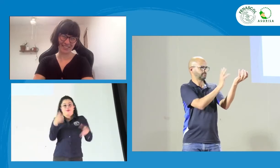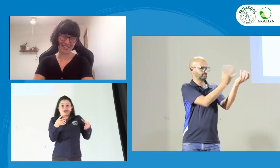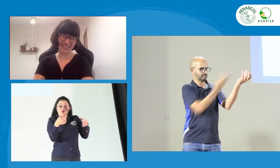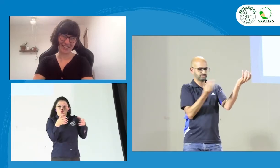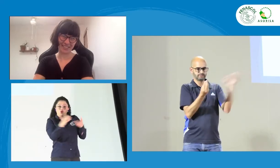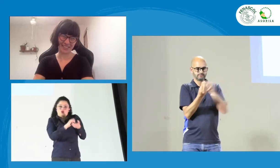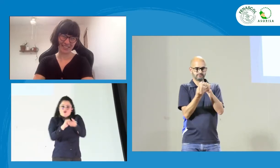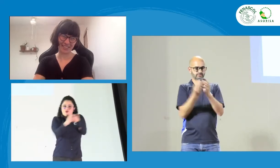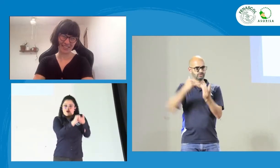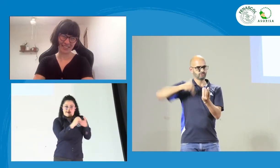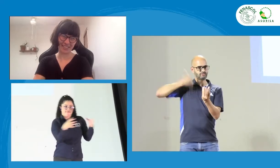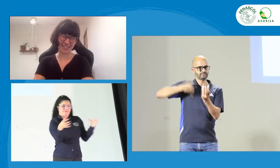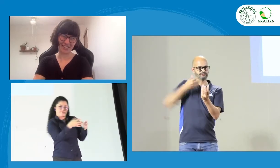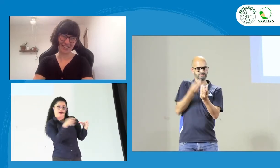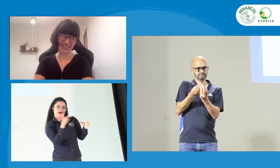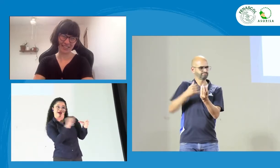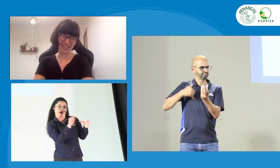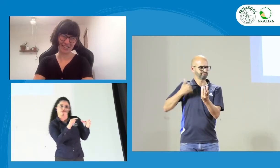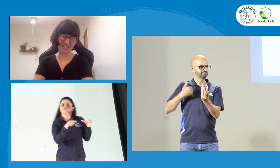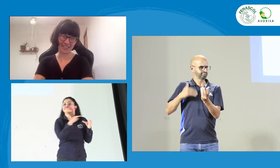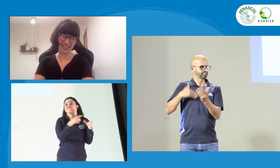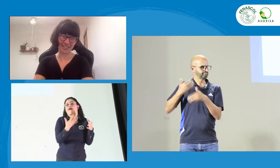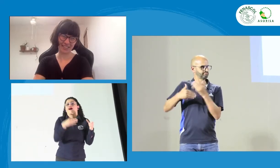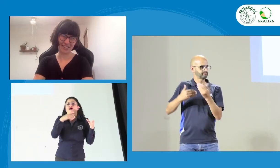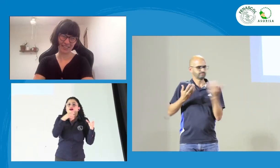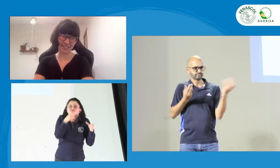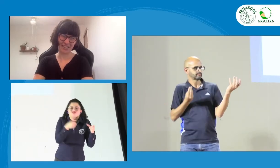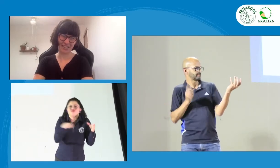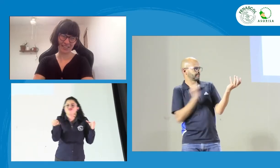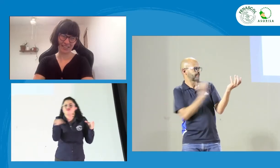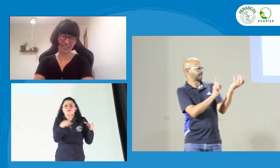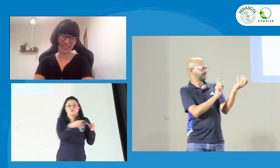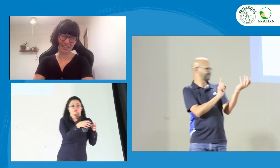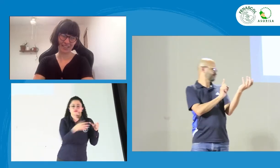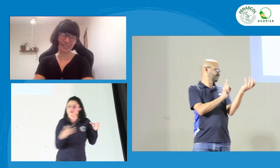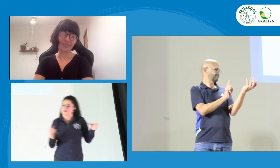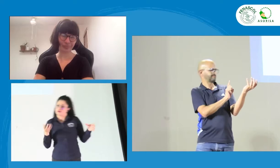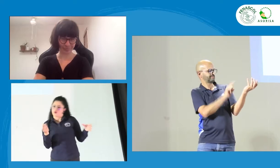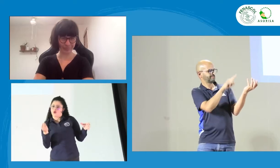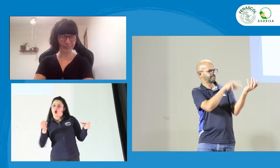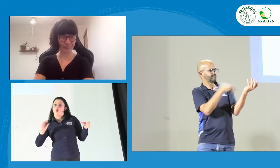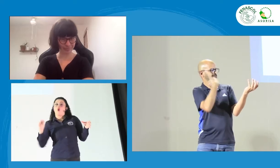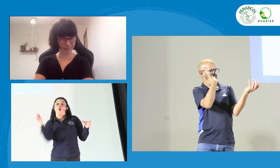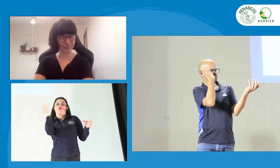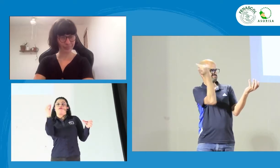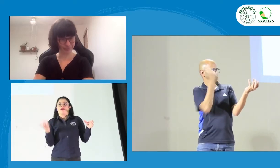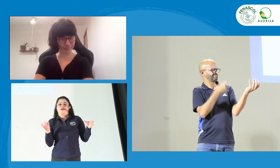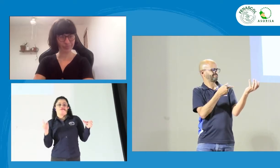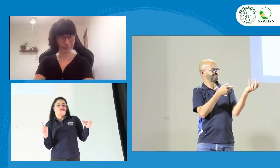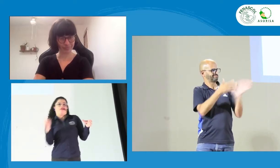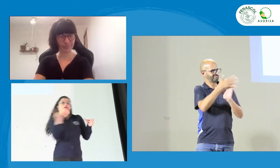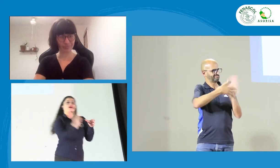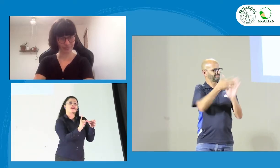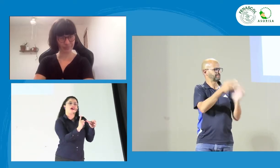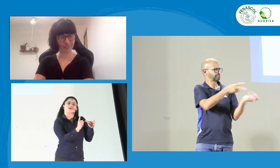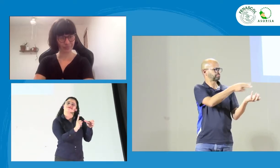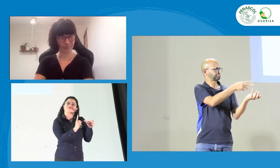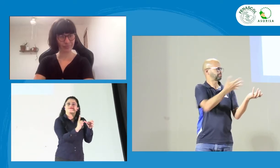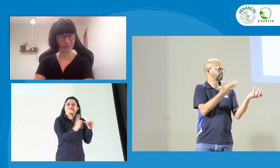están las personas sordas adultas y las personas jóvenes. Tenemos estos dos grupos. A veces los jóvenes no se acercan a los adultos